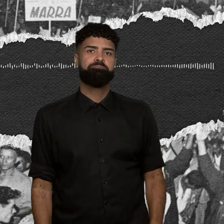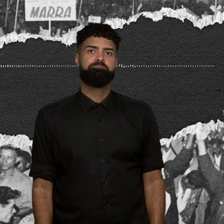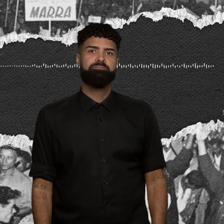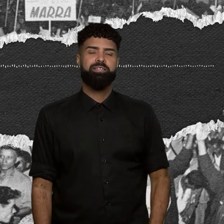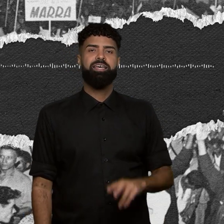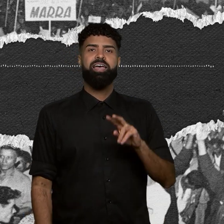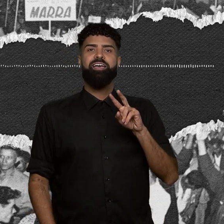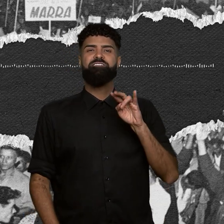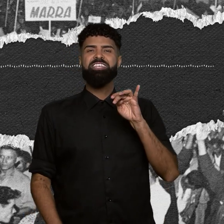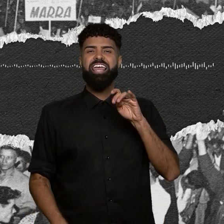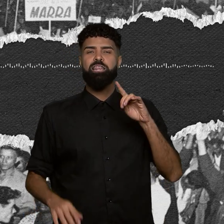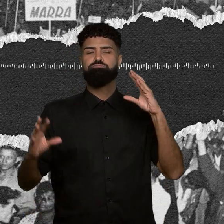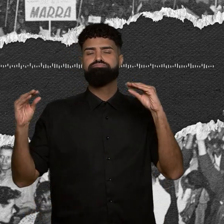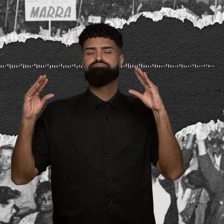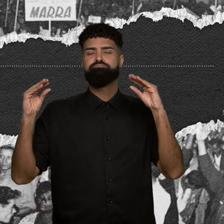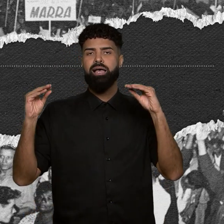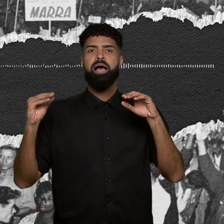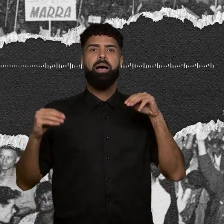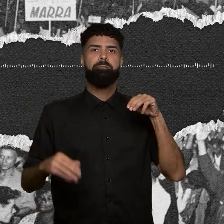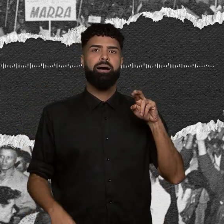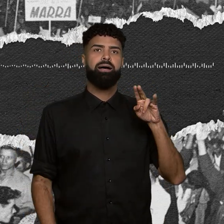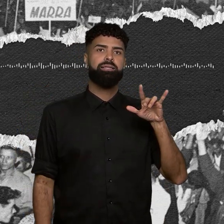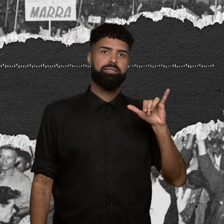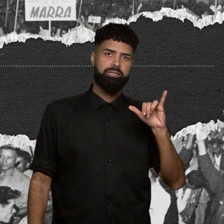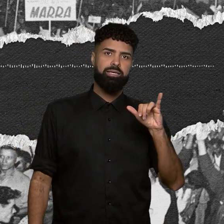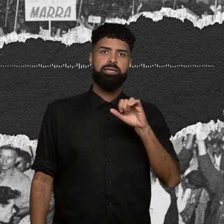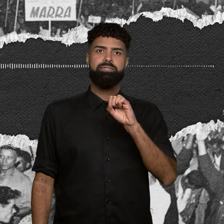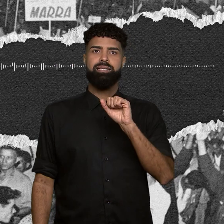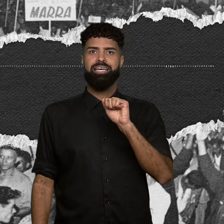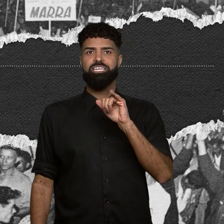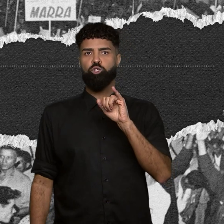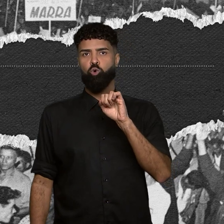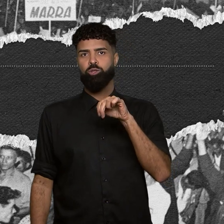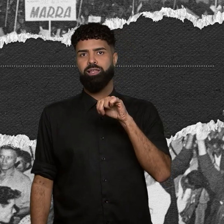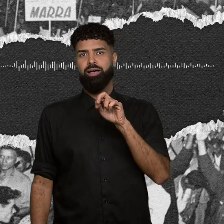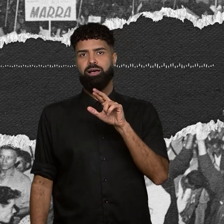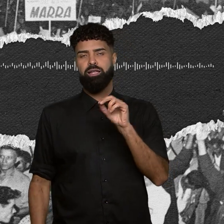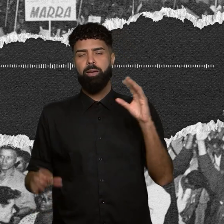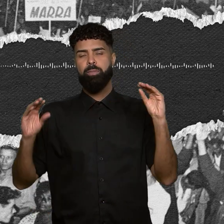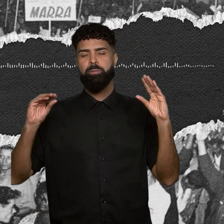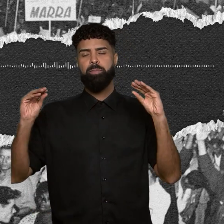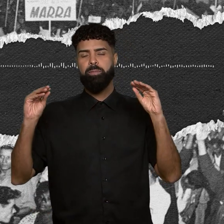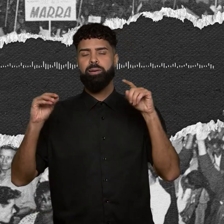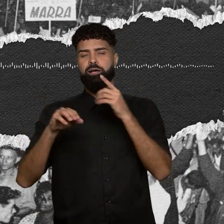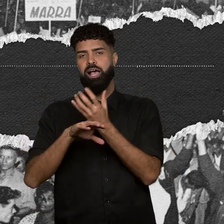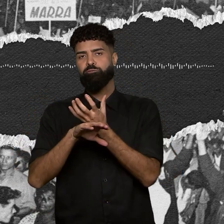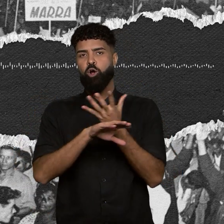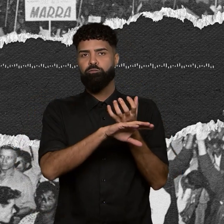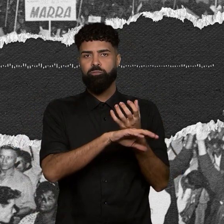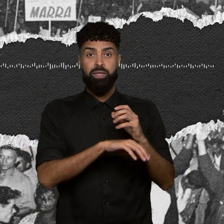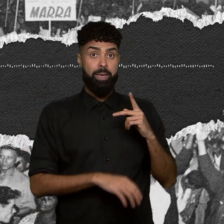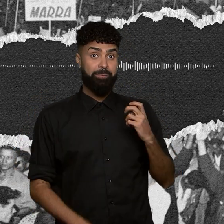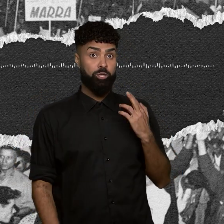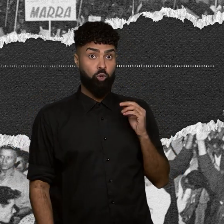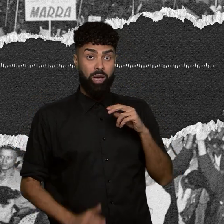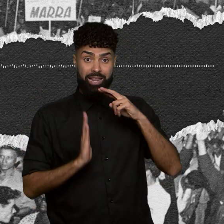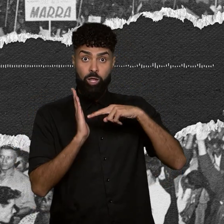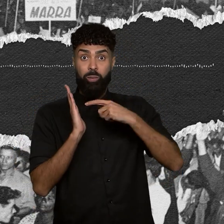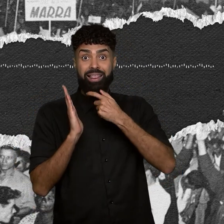tem as vozes de Marli Arboleia e Sayonara Moreno em destaque. Pedro Lacerda fez a leitura em inglês da notícia do